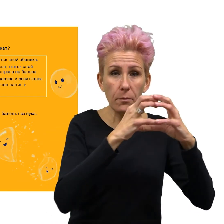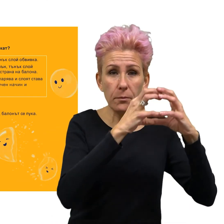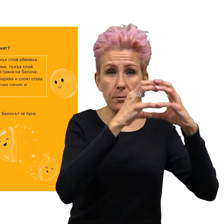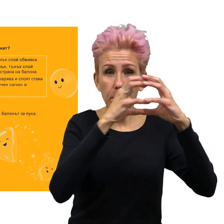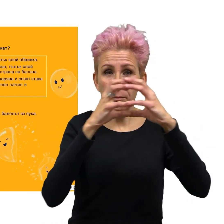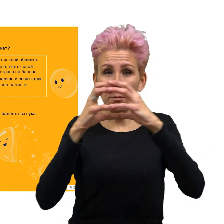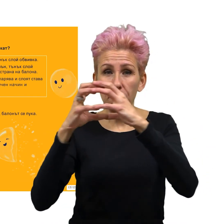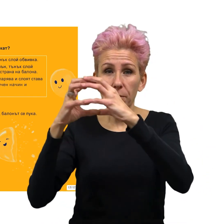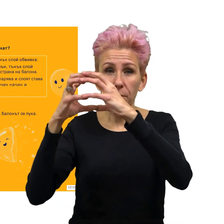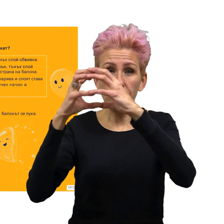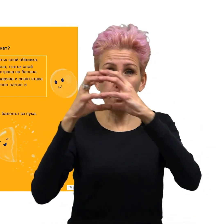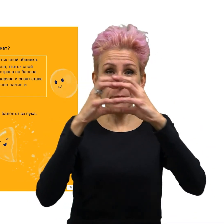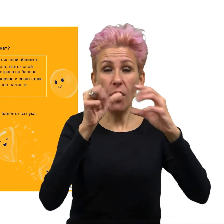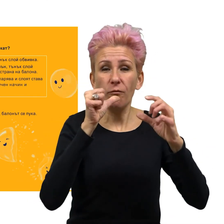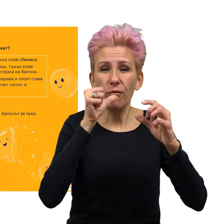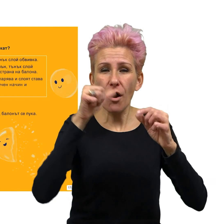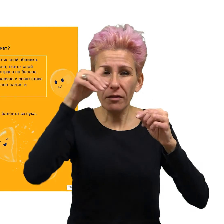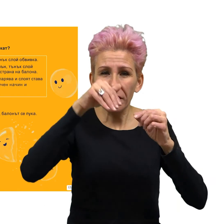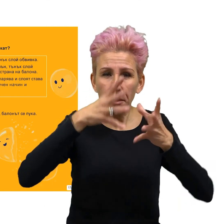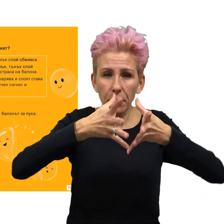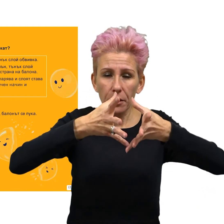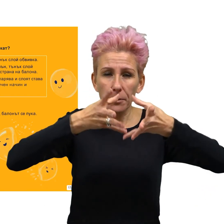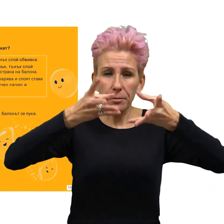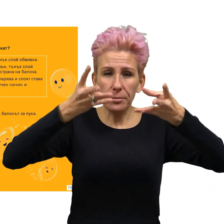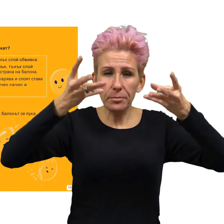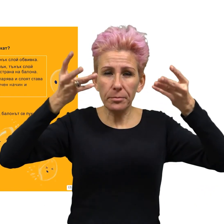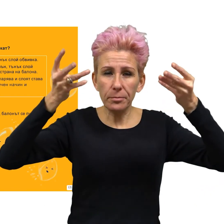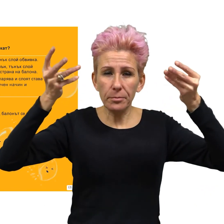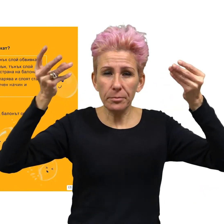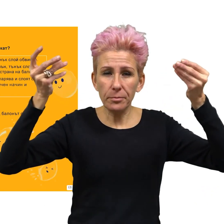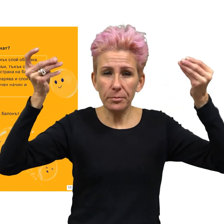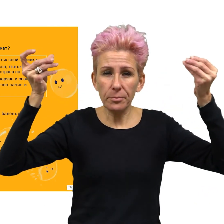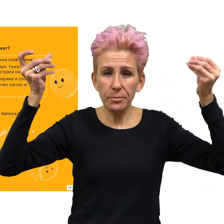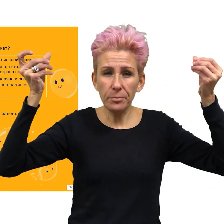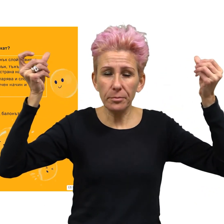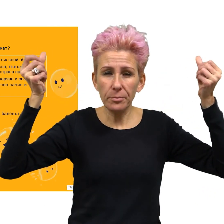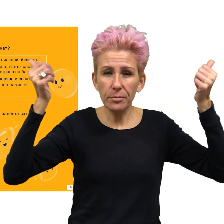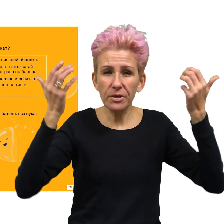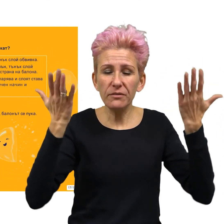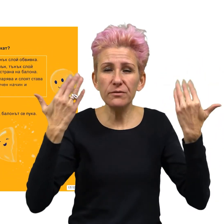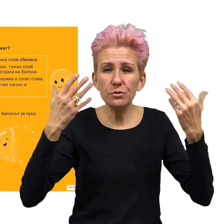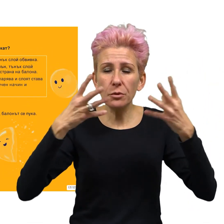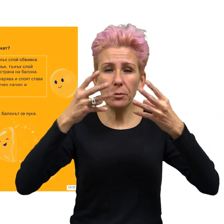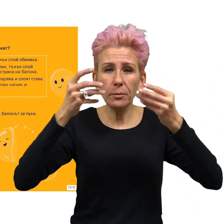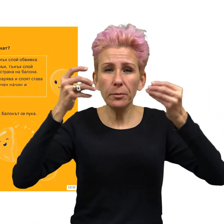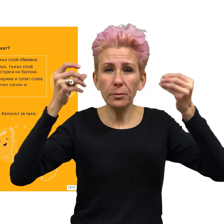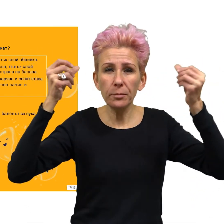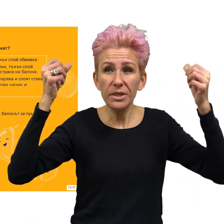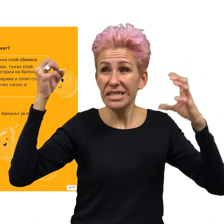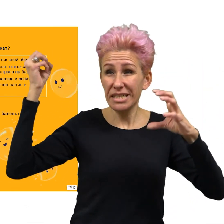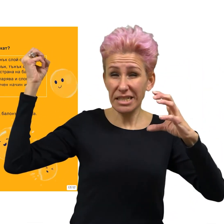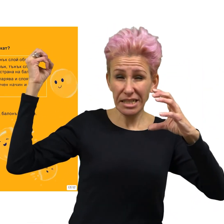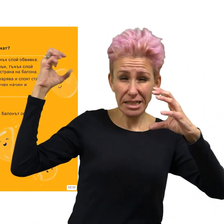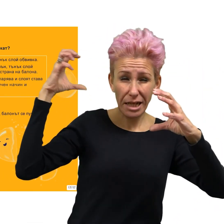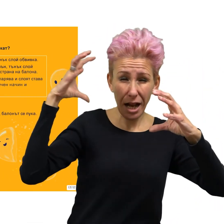Докато балонът лети, водата в обвивката се изпарява и слоят става все по-тънък.